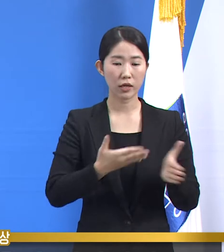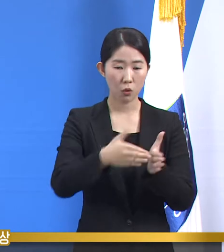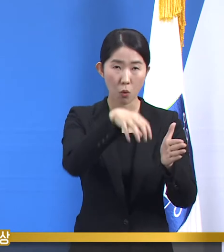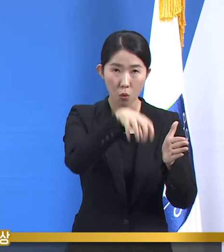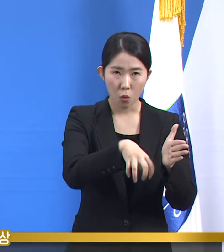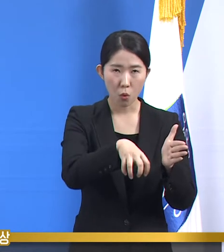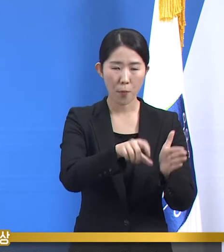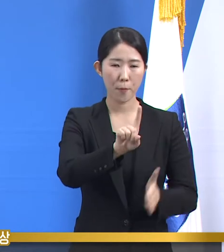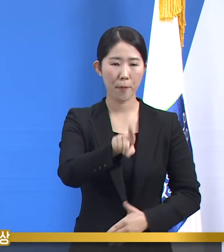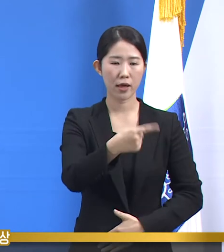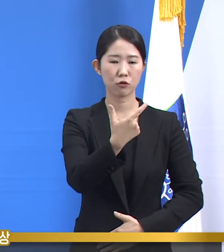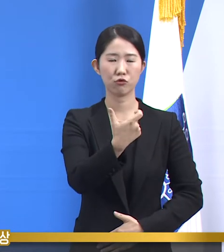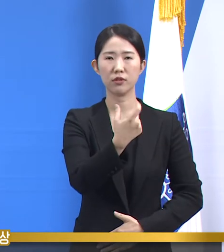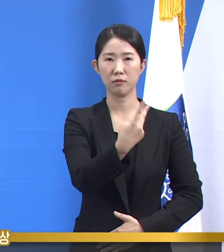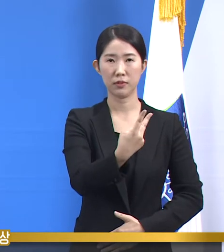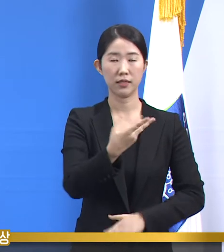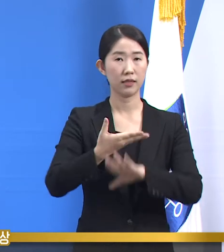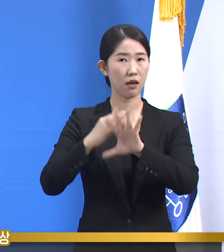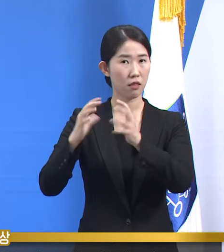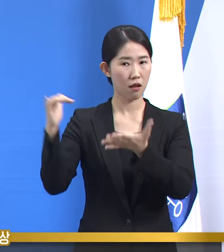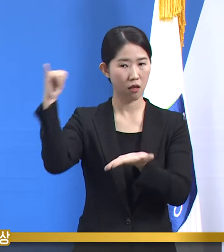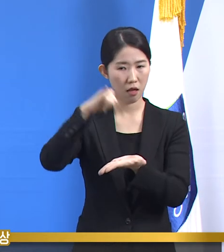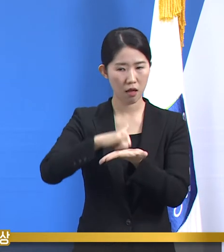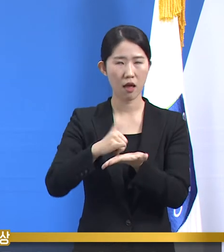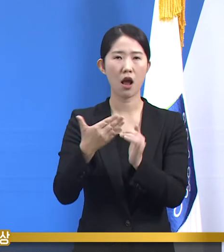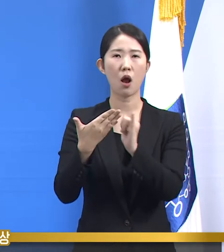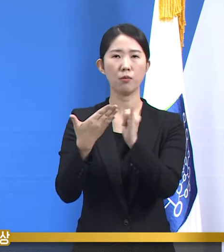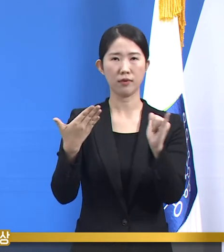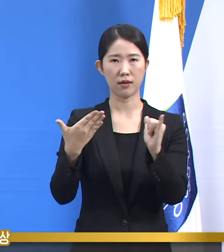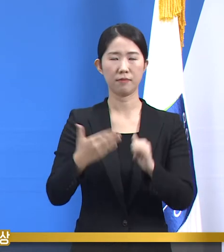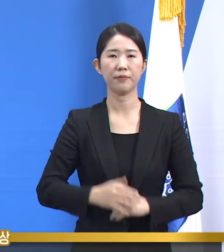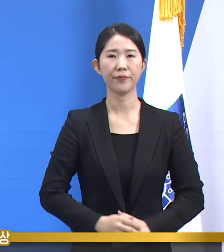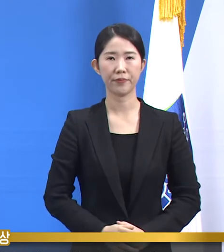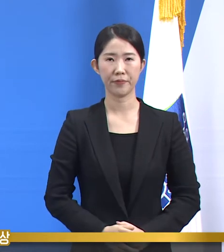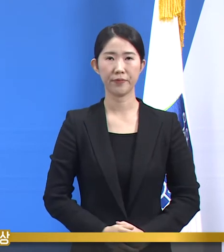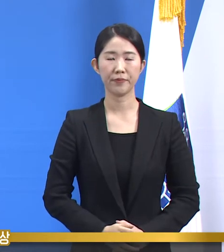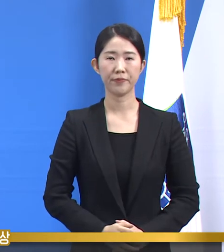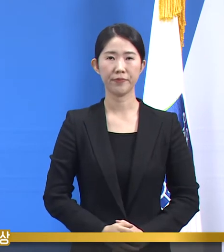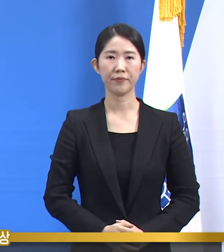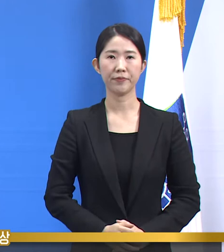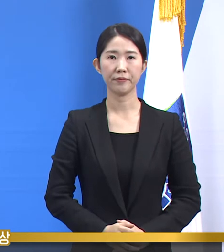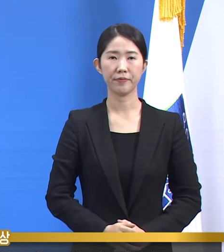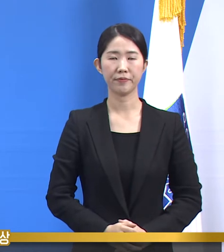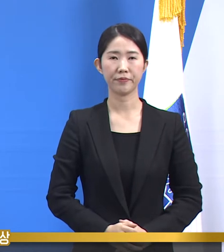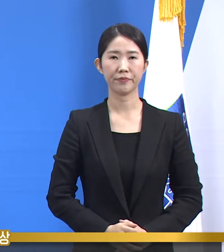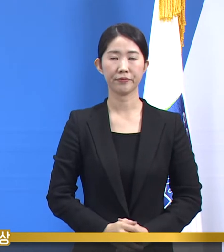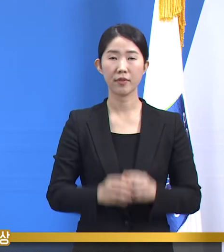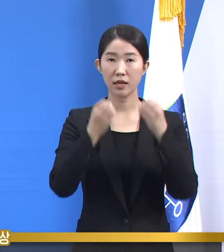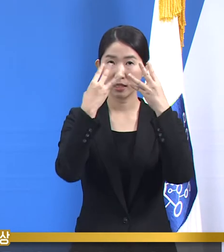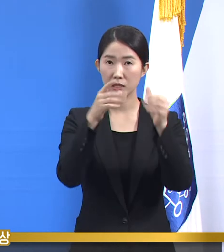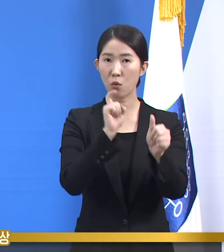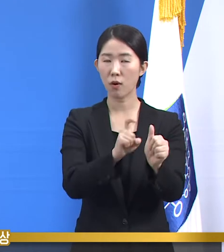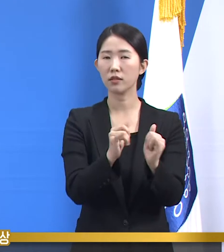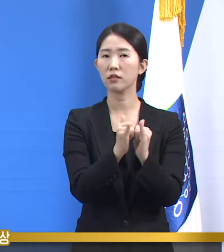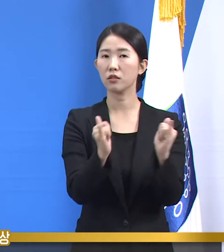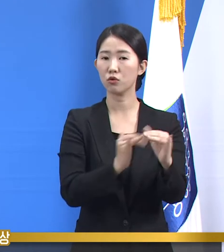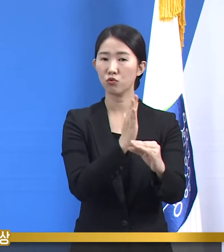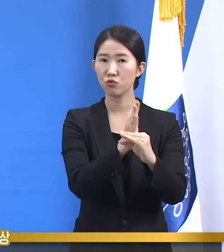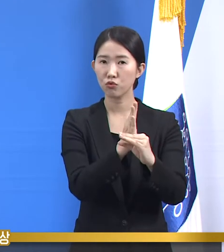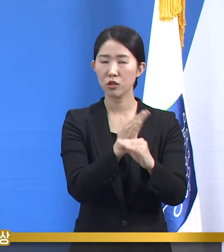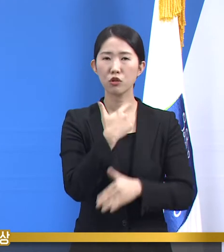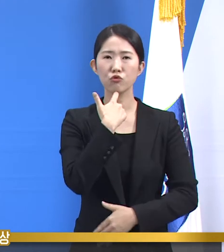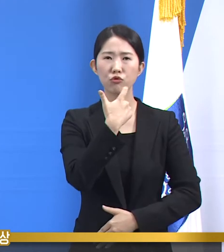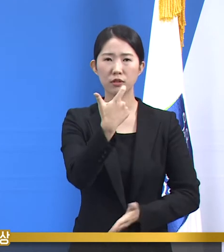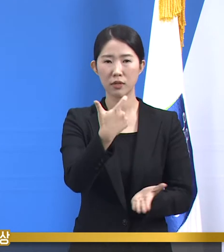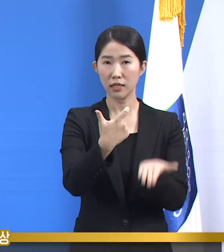162명이고 해외 유입 관련은 9명이었습니다. 신규 확진자 중 60세